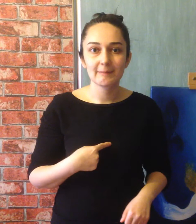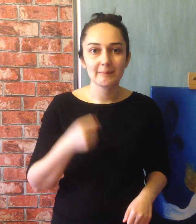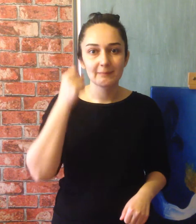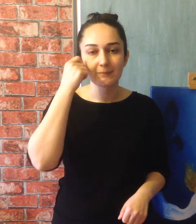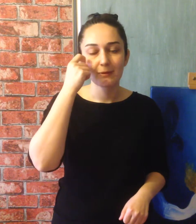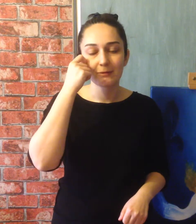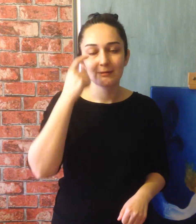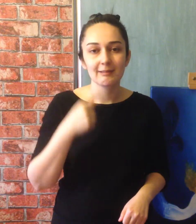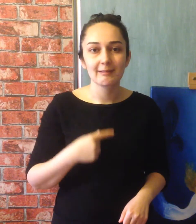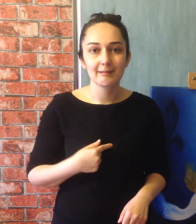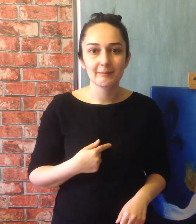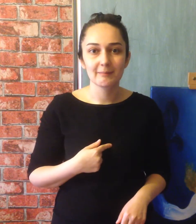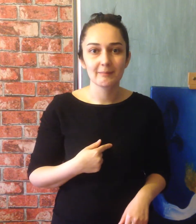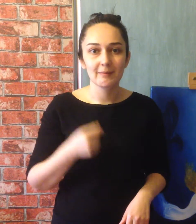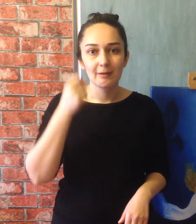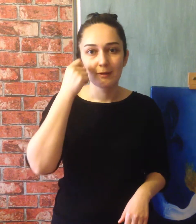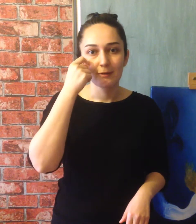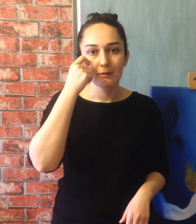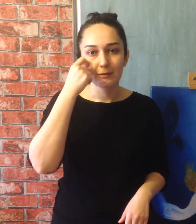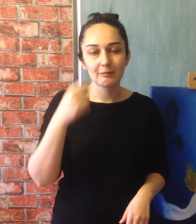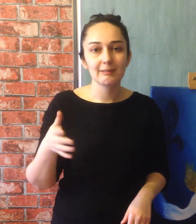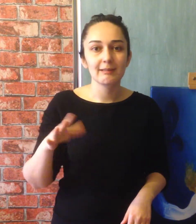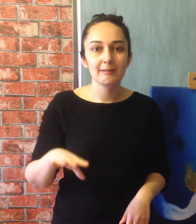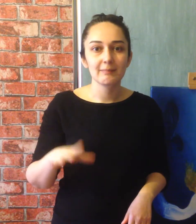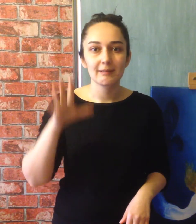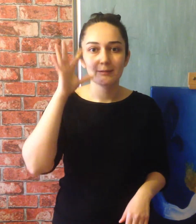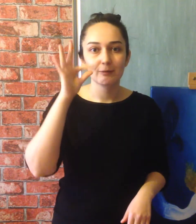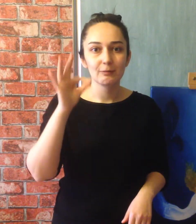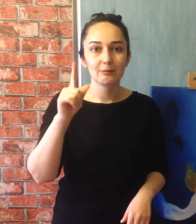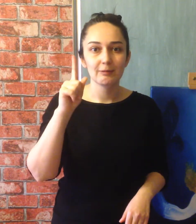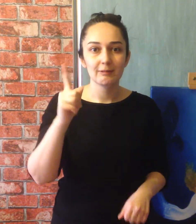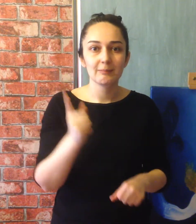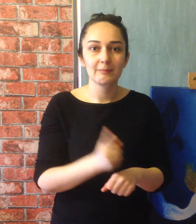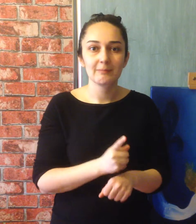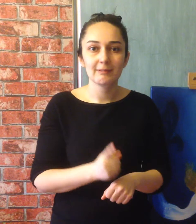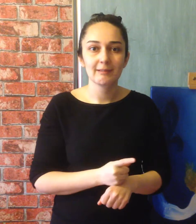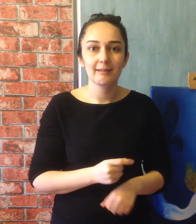Özledim, özledim ya da onun gibi bir şey.